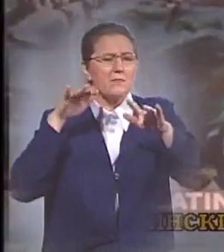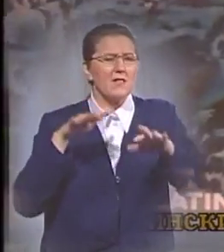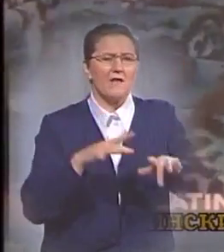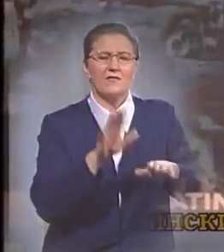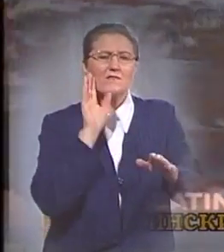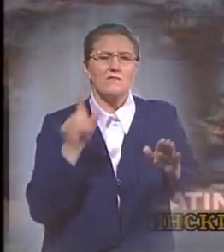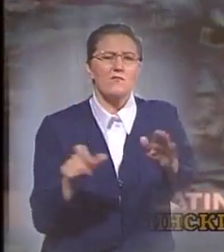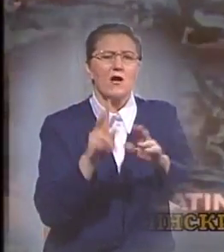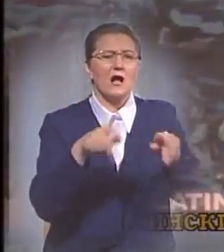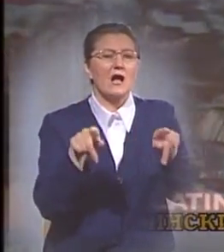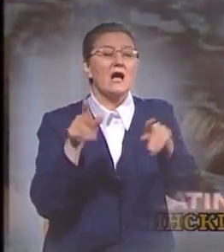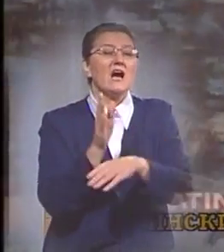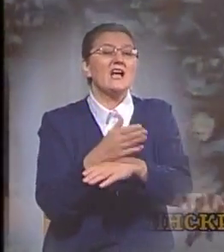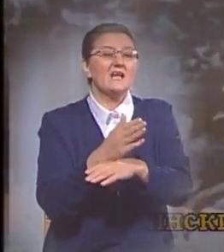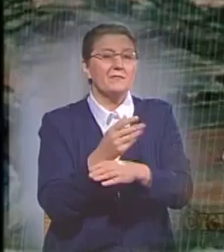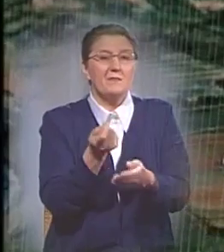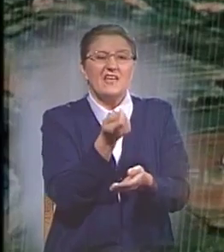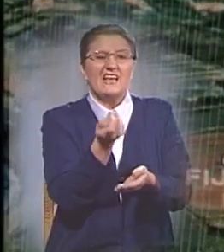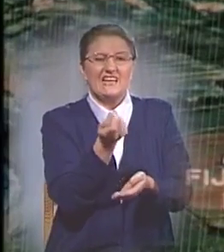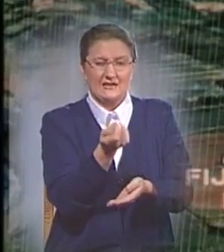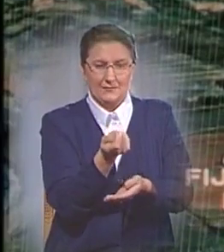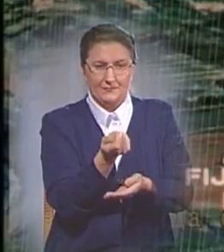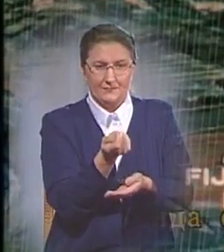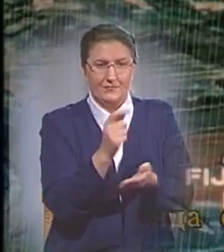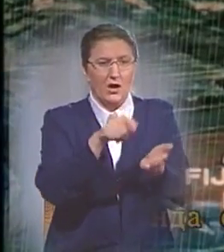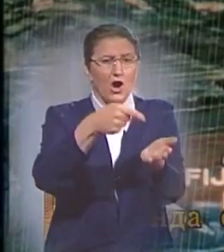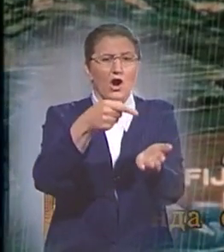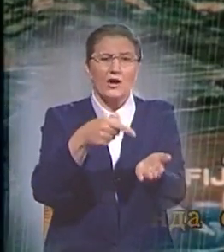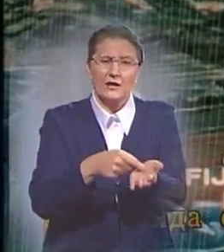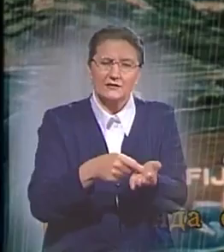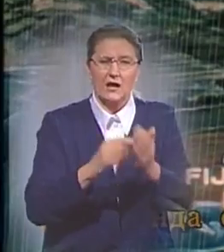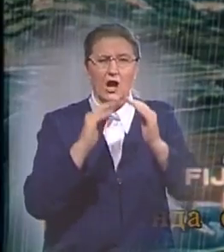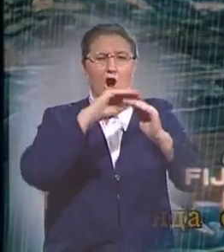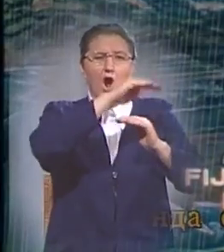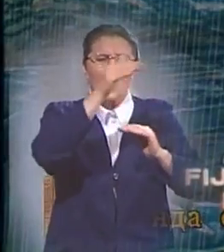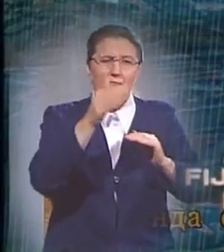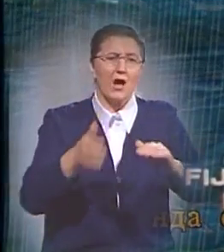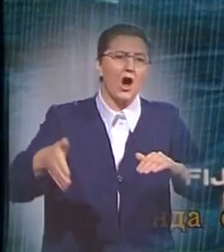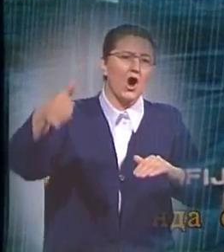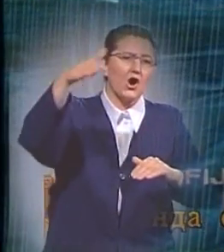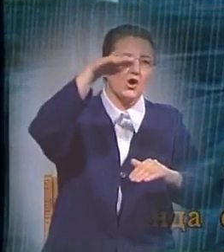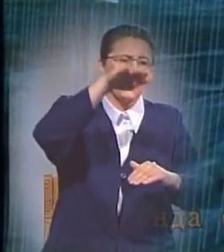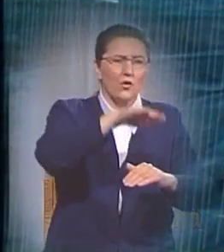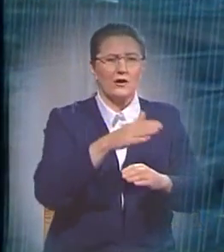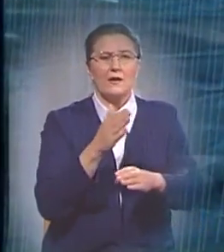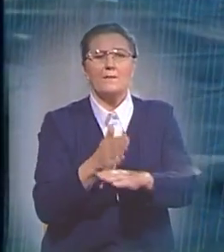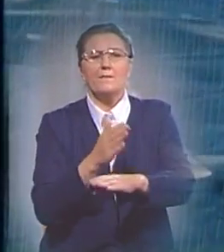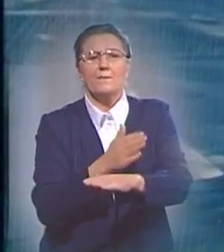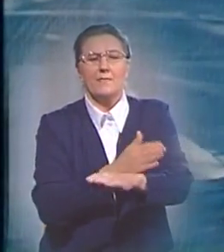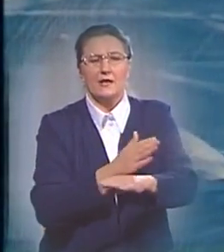подобно рыбным икринкам. Города, холмы, горы медленно погрузились в воду.